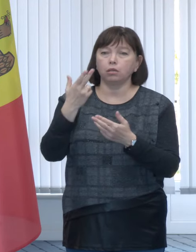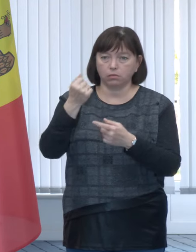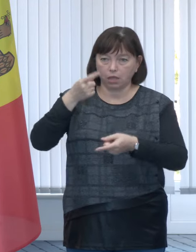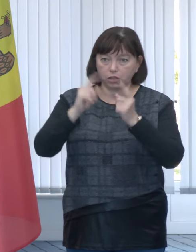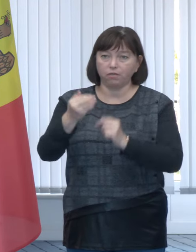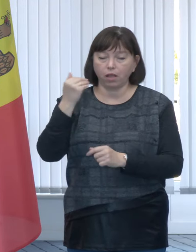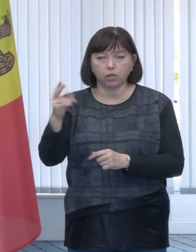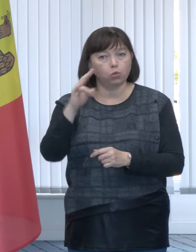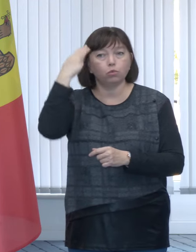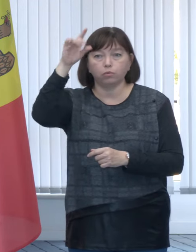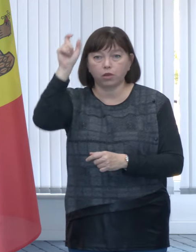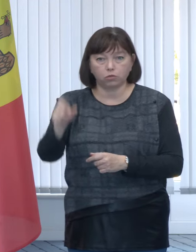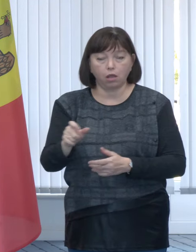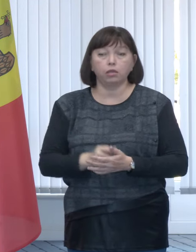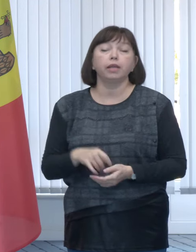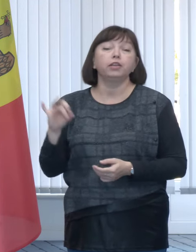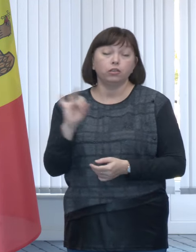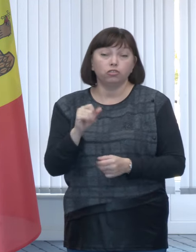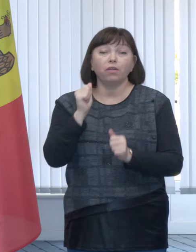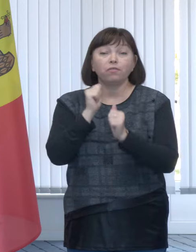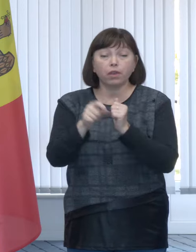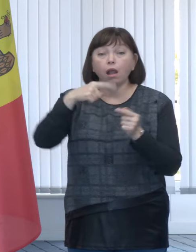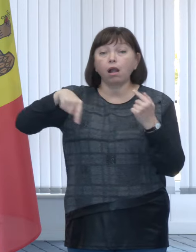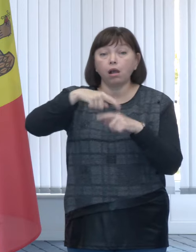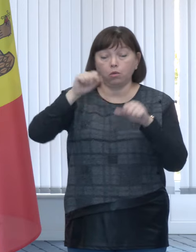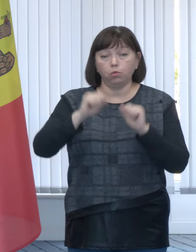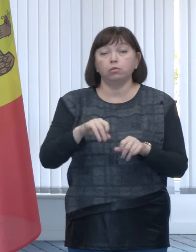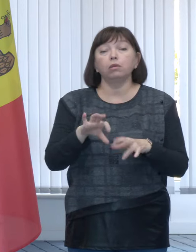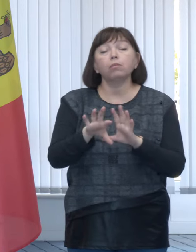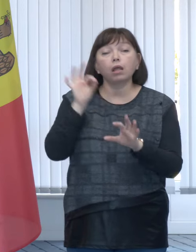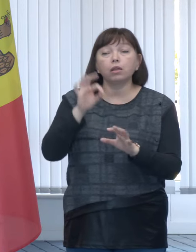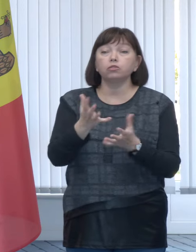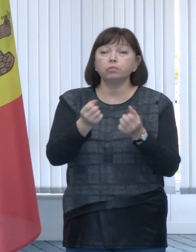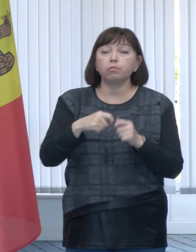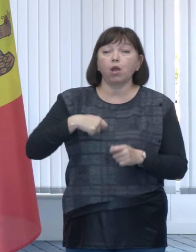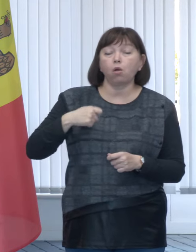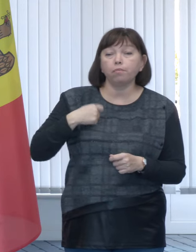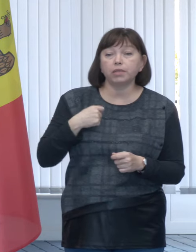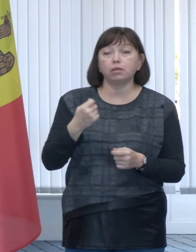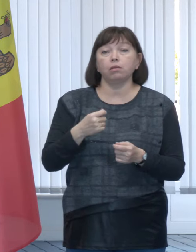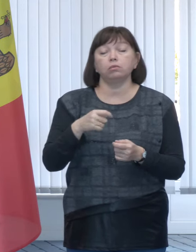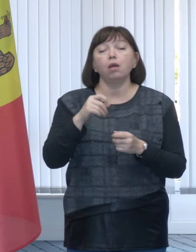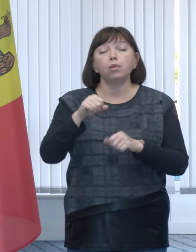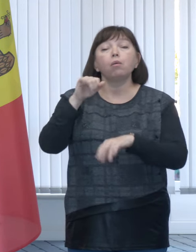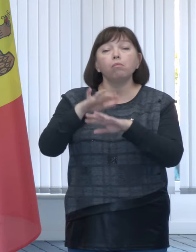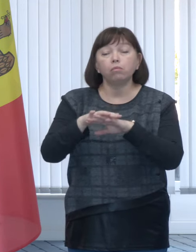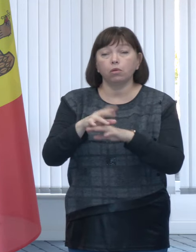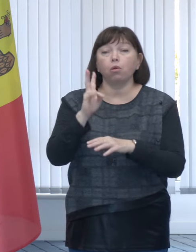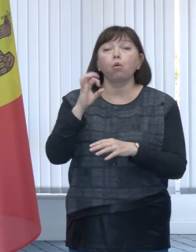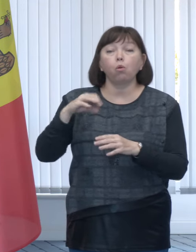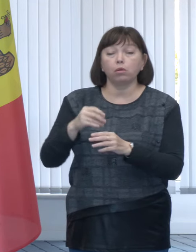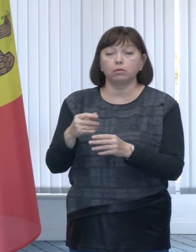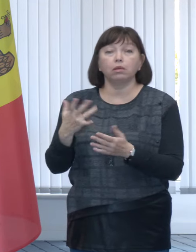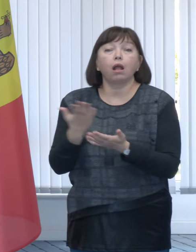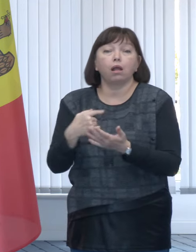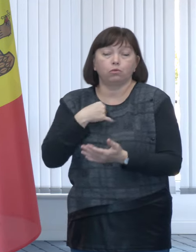-adevăr solicitantului și deci fiecare putem alege să primim compensația și pe un cont preferat de noi.